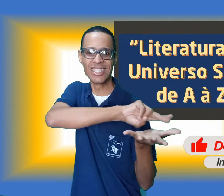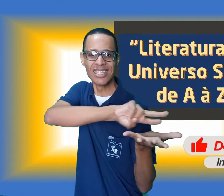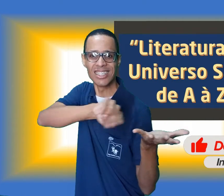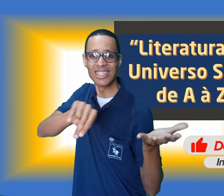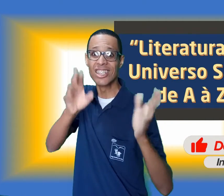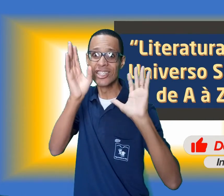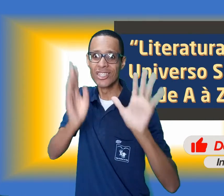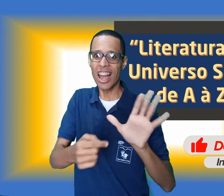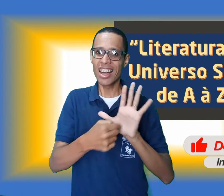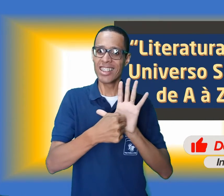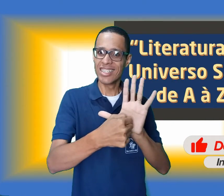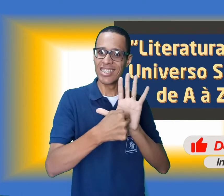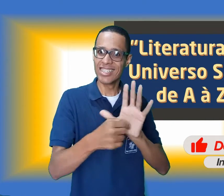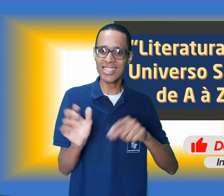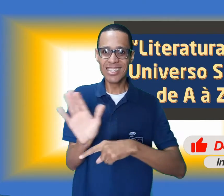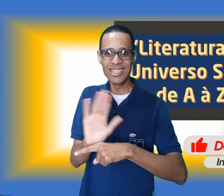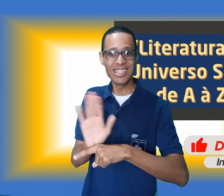foram apresentadas até aqui.